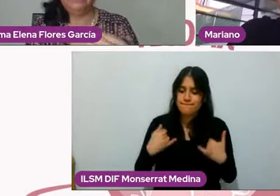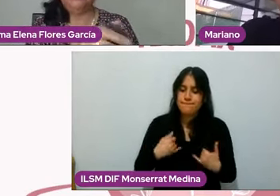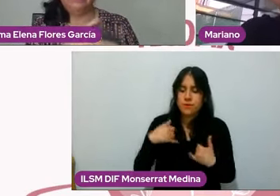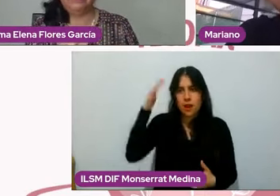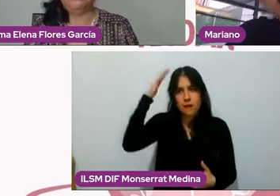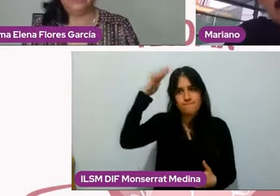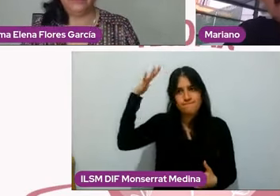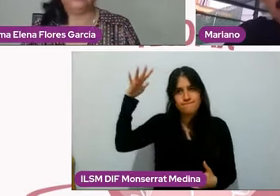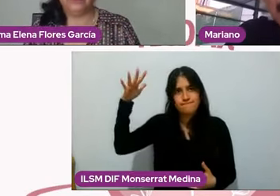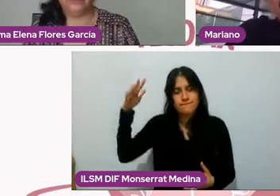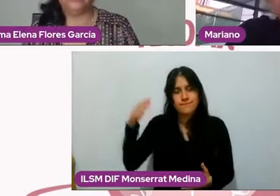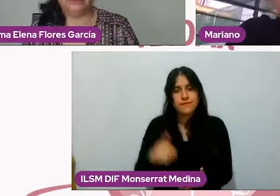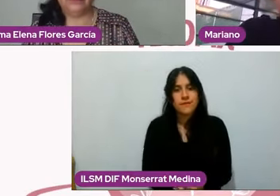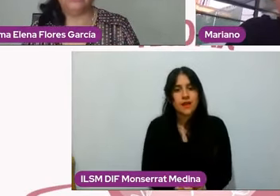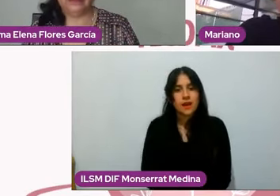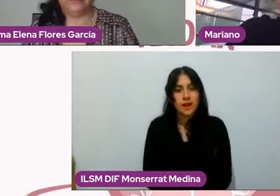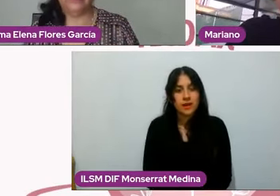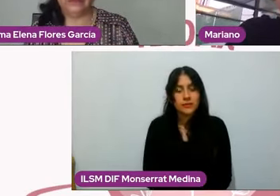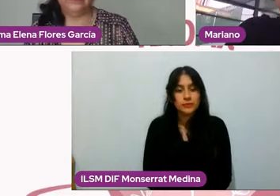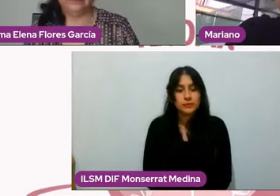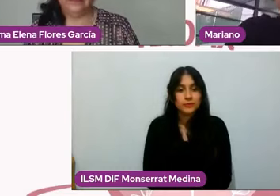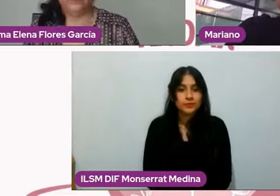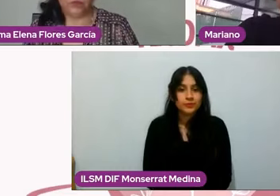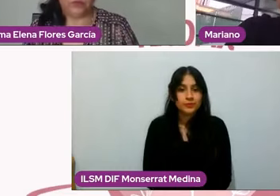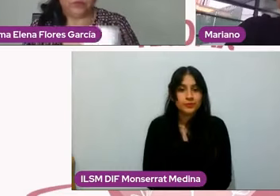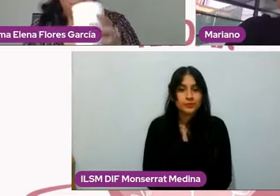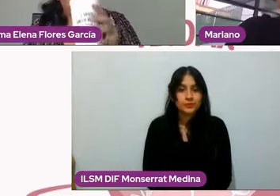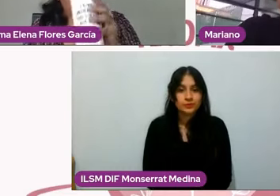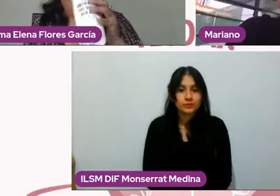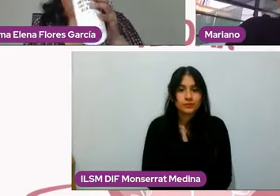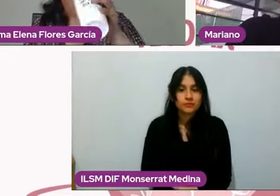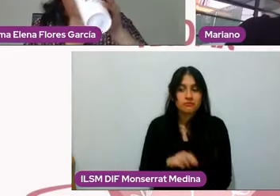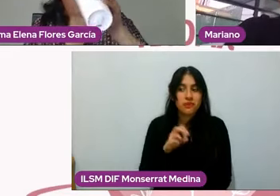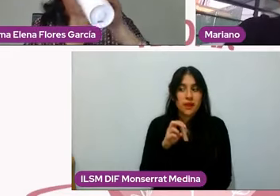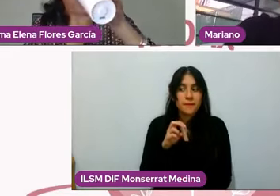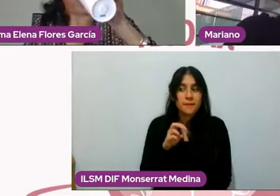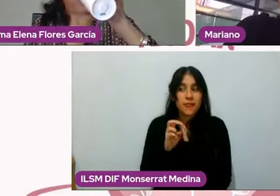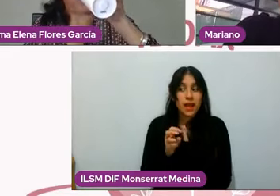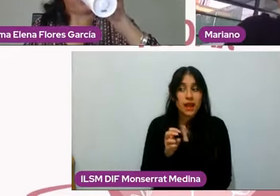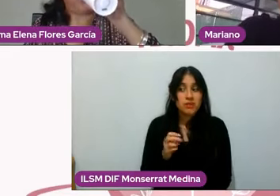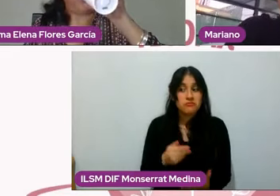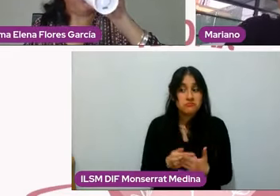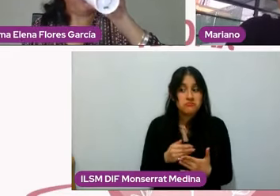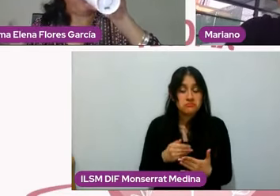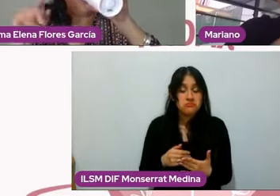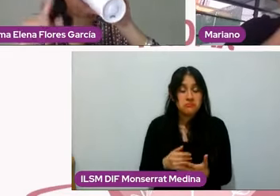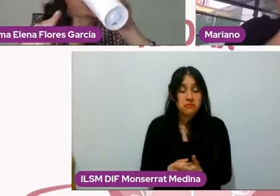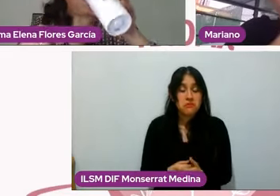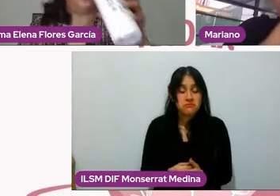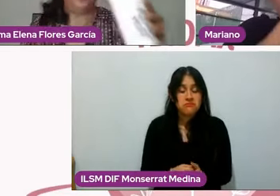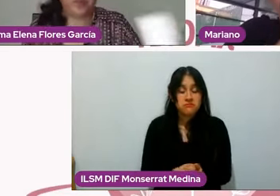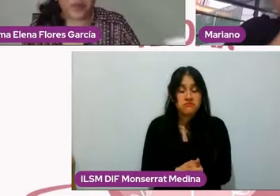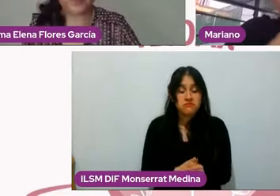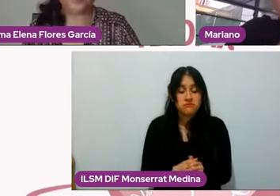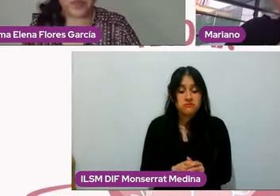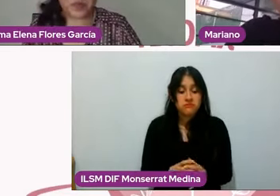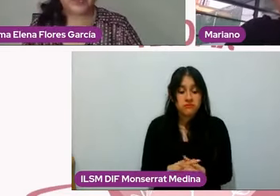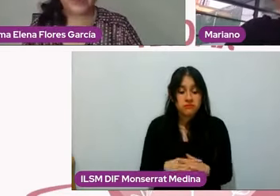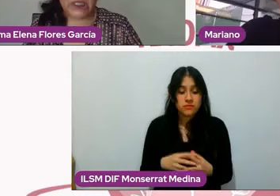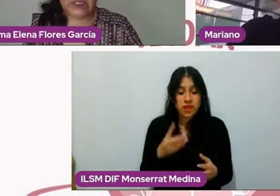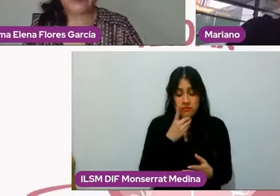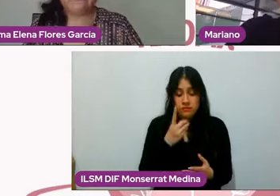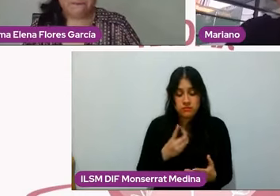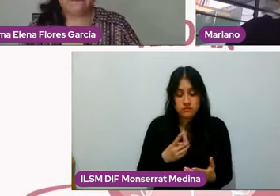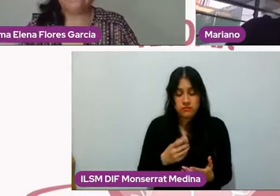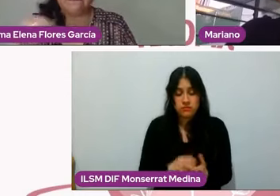pasado como hijos por ese tipo de cosas, yo creo que ya es hora de desmentir esa parte, porque específicamente eso